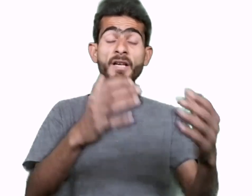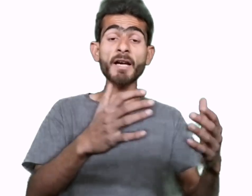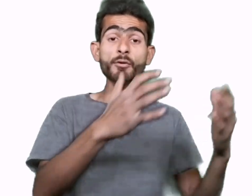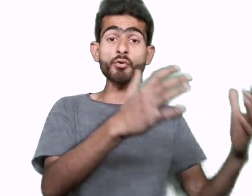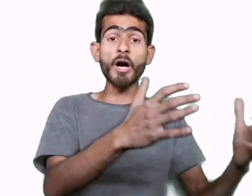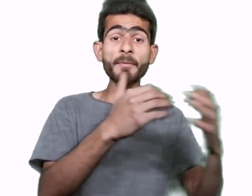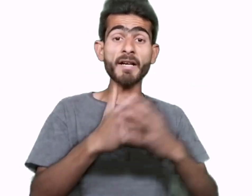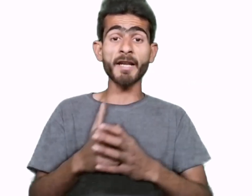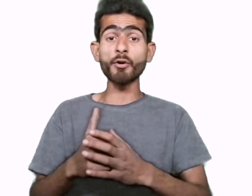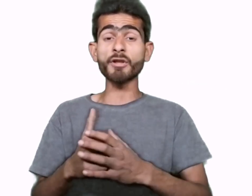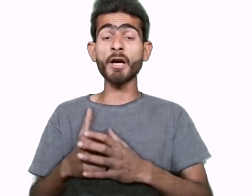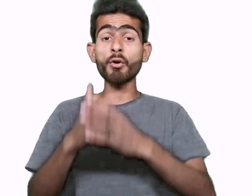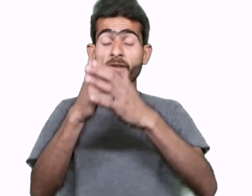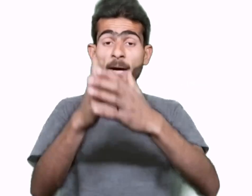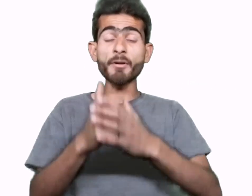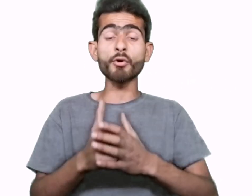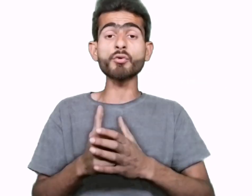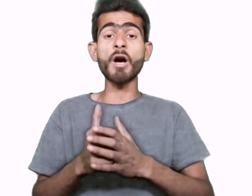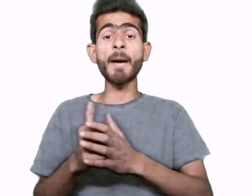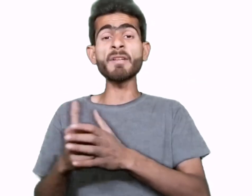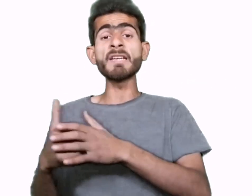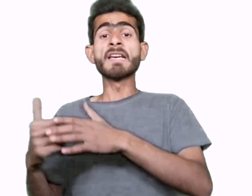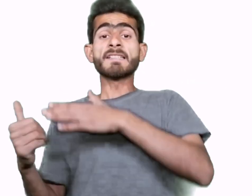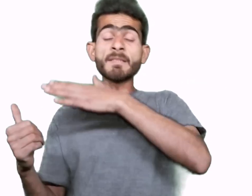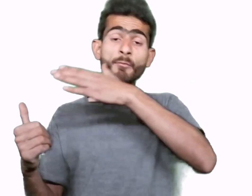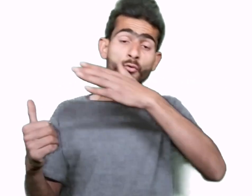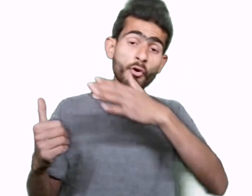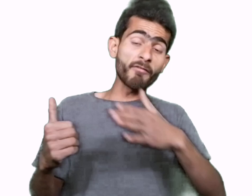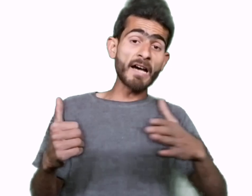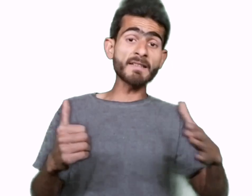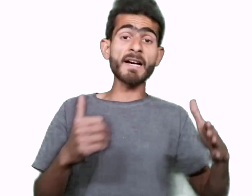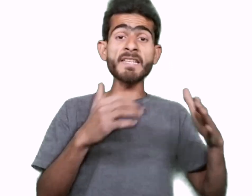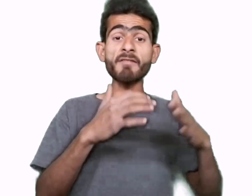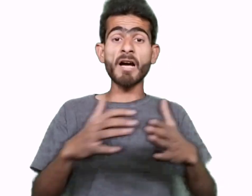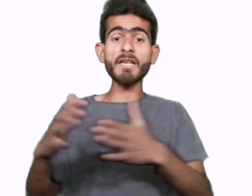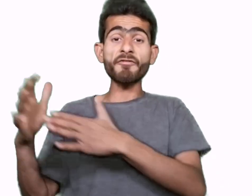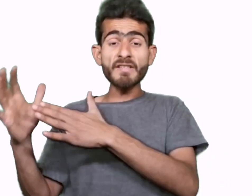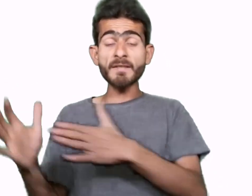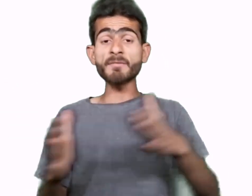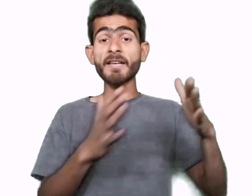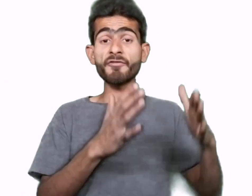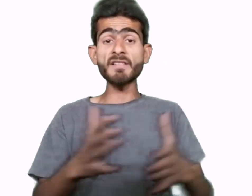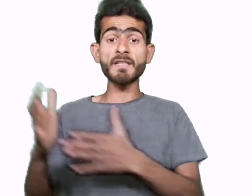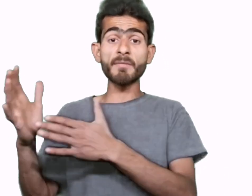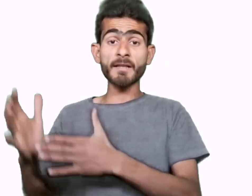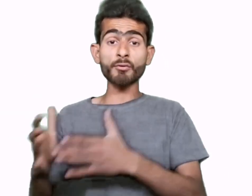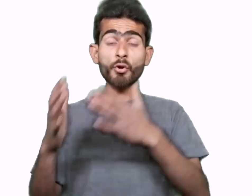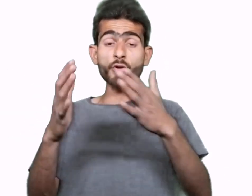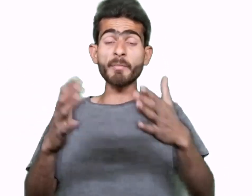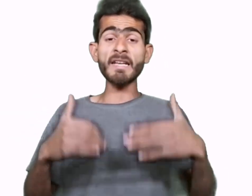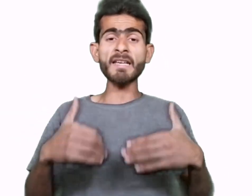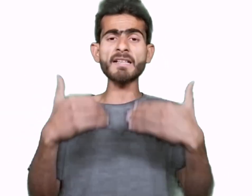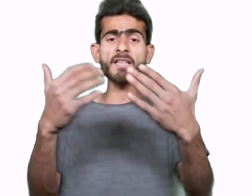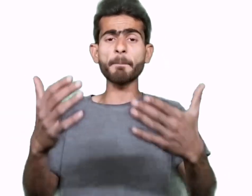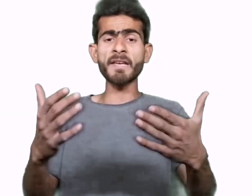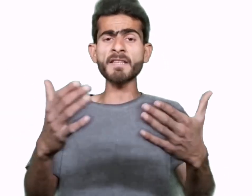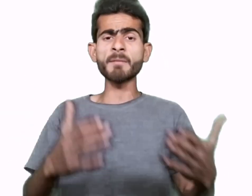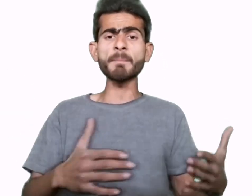پہ جا کے دوستو آپ نے کھڑے ہو جانا اور وہاں پہ دوستو آپ نے سیم ان کو عوات لگانی ہے وہاں کے فری سیم لیں فری سیم لیں تو دوستو میرے خیال سے آپ ایک دن میں